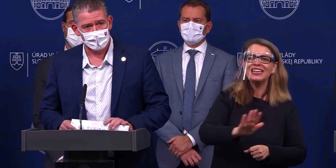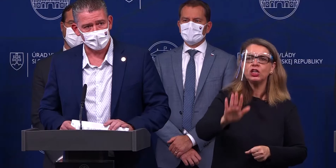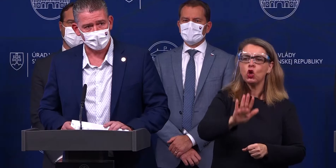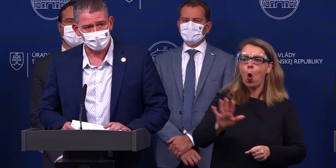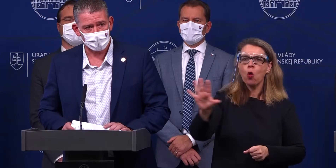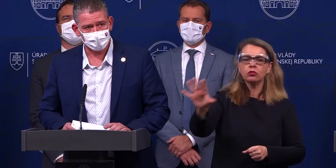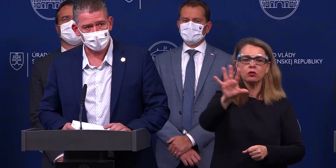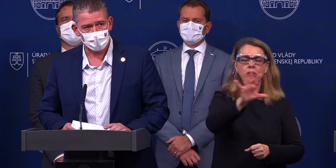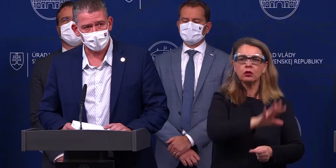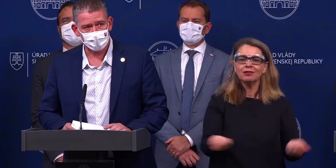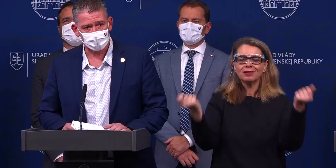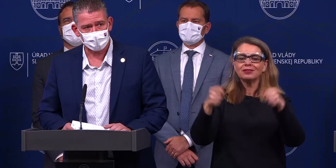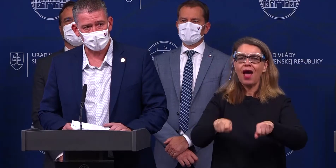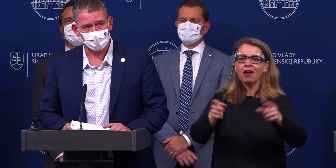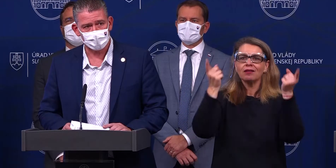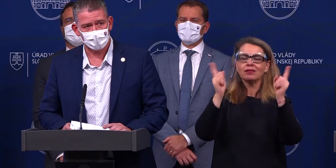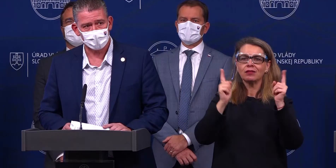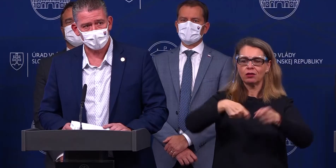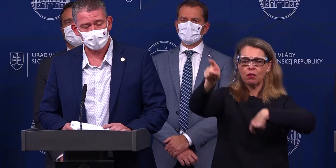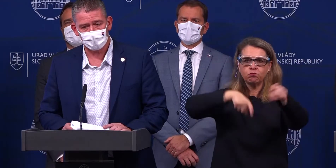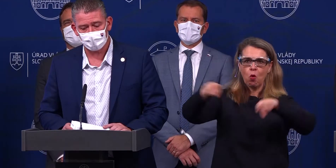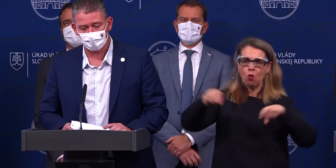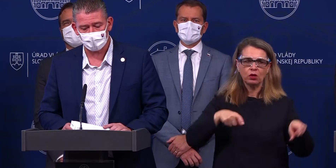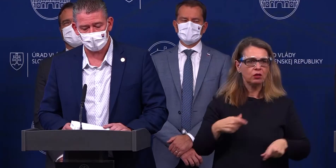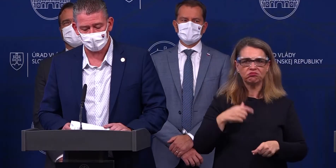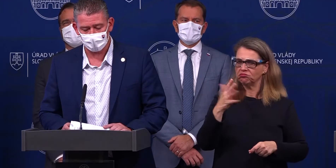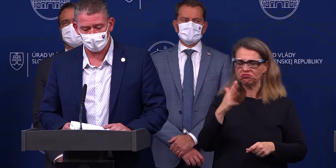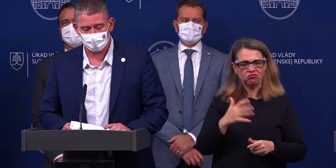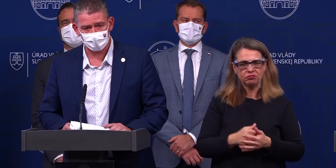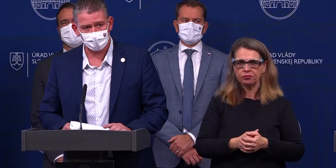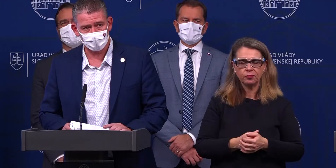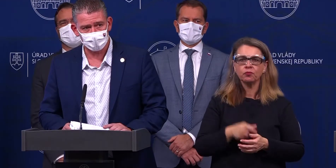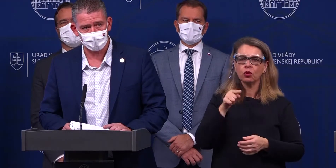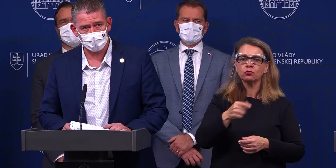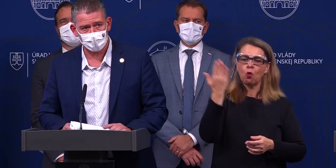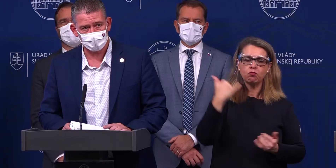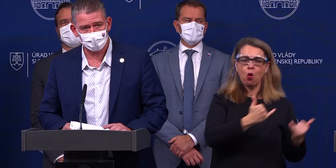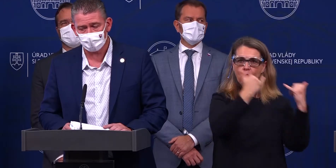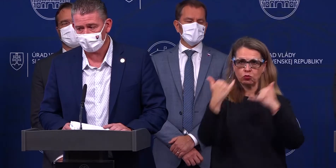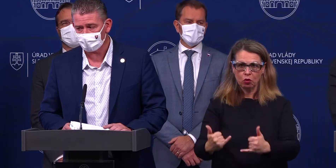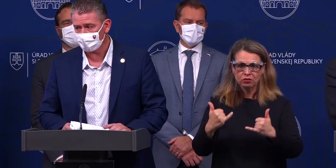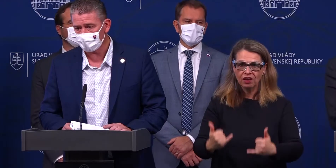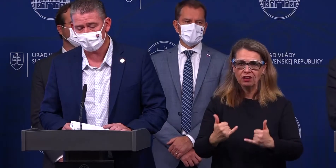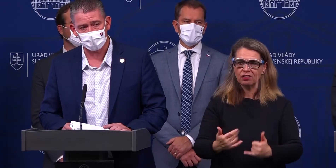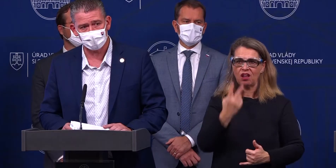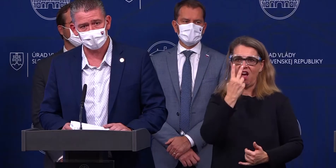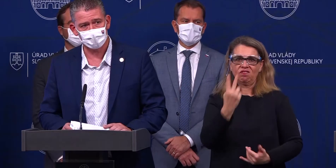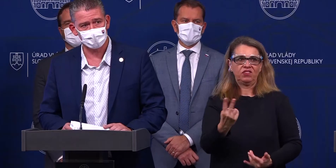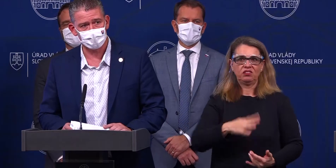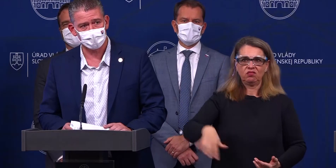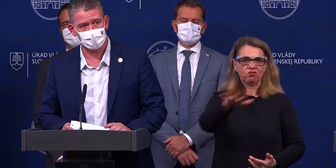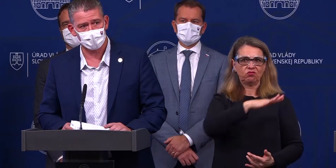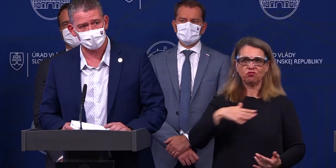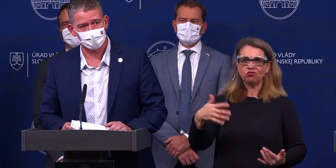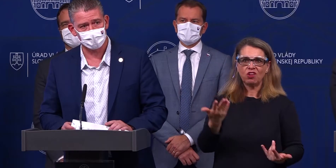regionálnemu lockdownu alebo opatreniám na regionálnej úrovni. tieto sa uplatňovali do posiaľa jednoducho a sami vidíte a myslím,